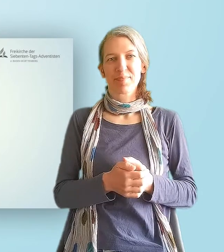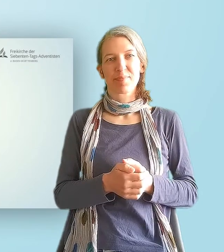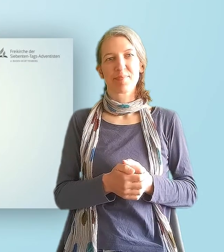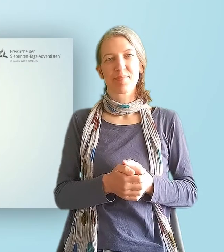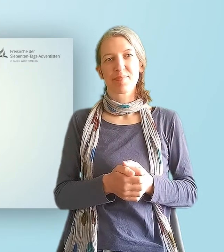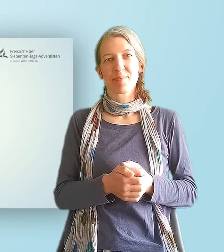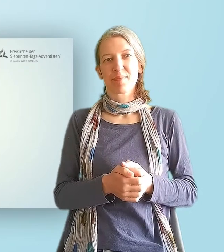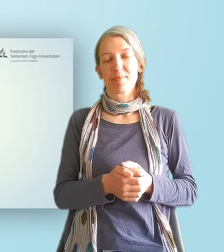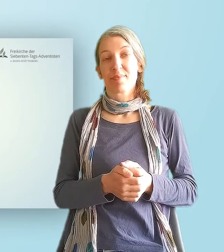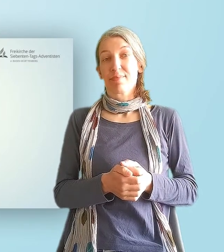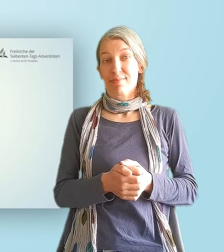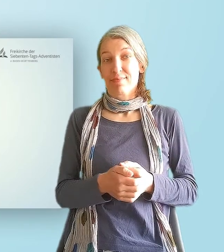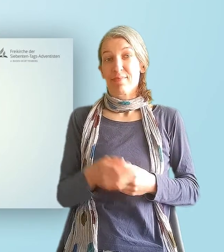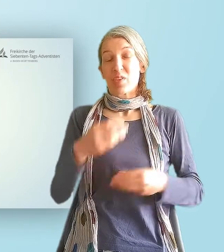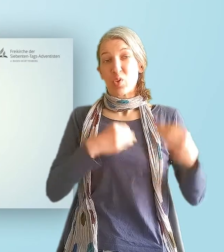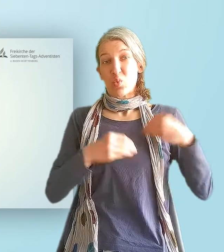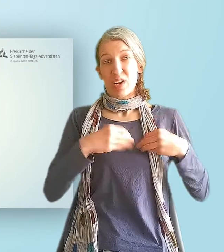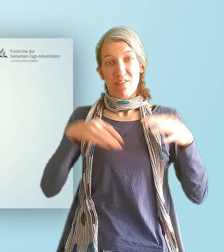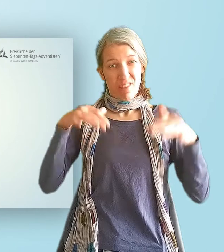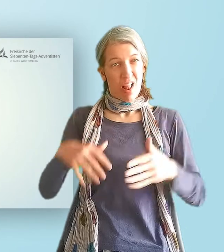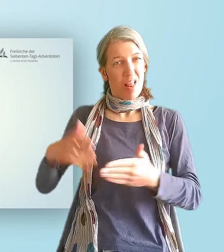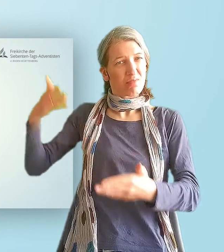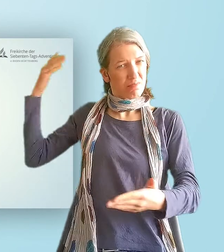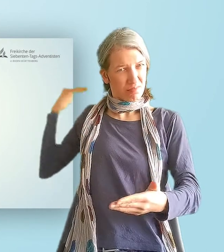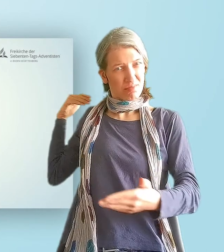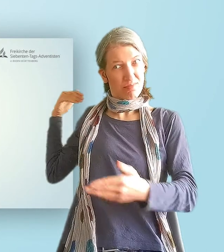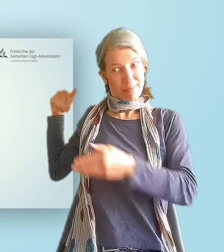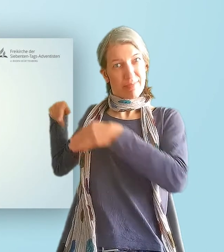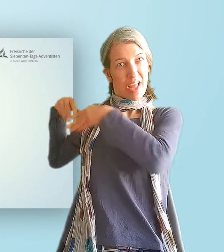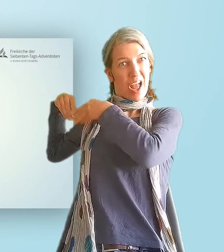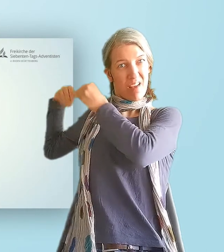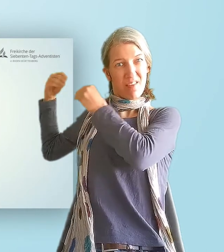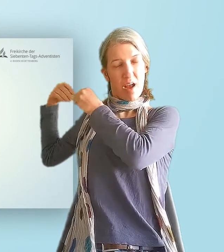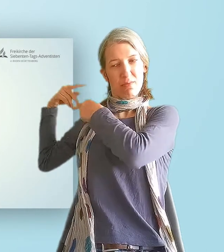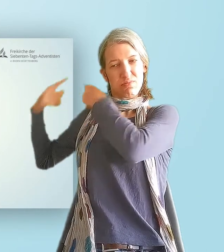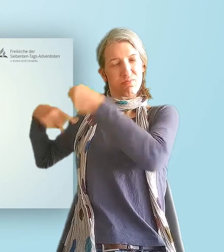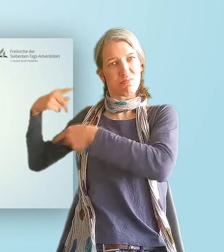Seit dem Sündenfall hat die Welt schreckliche Dinge erlebt.